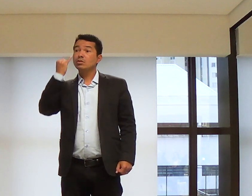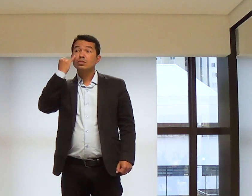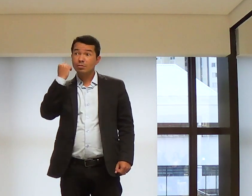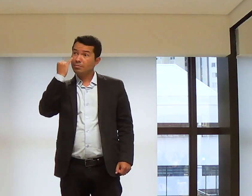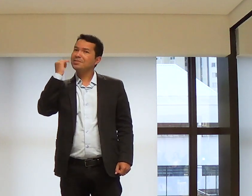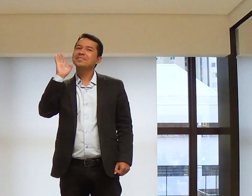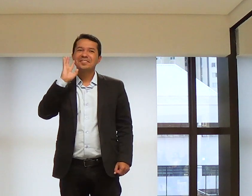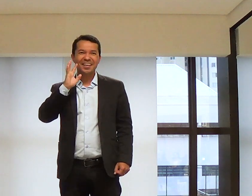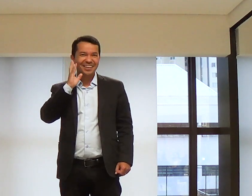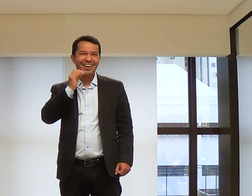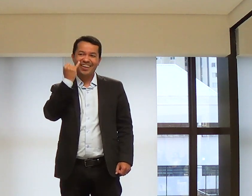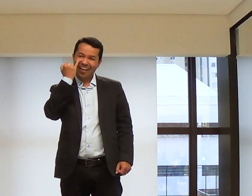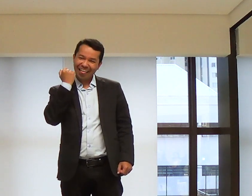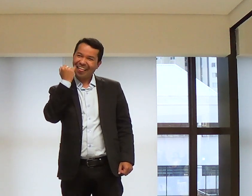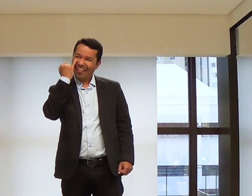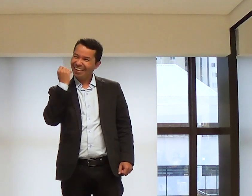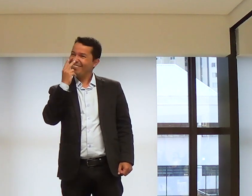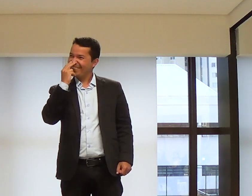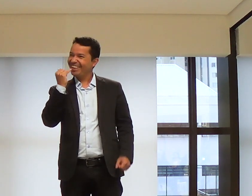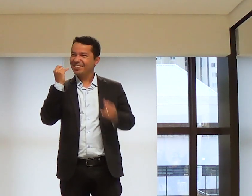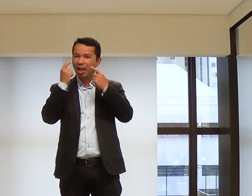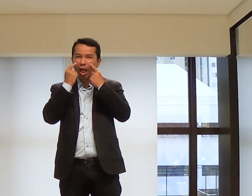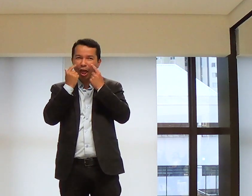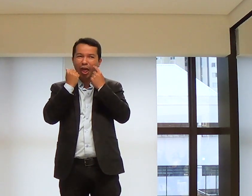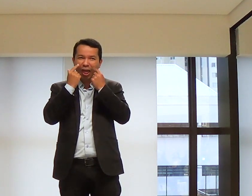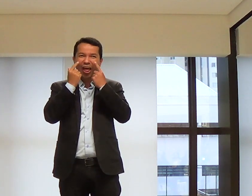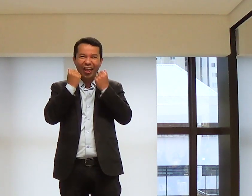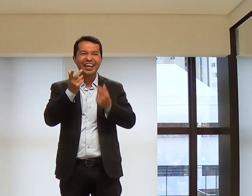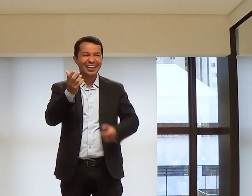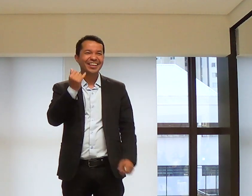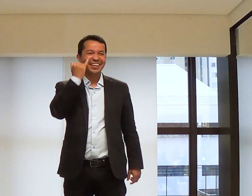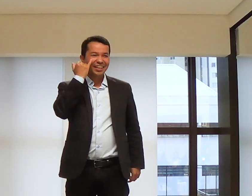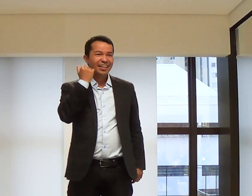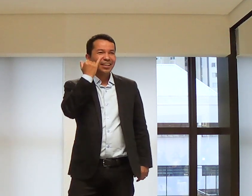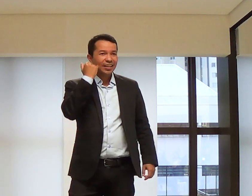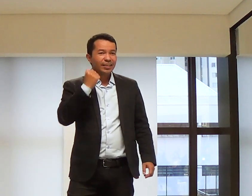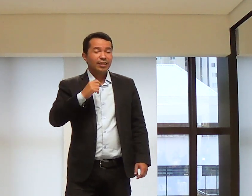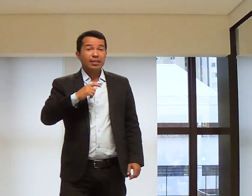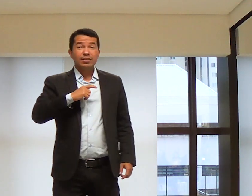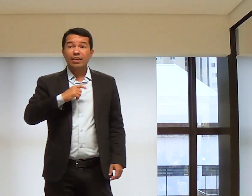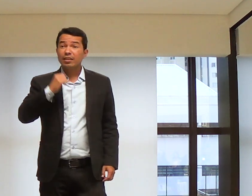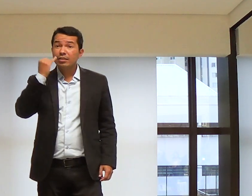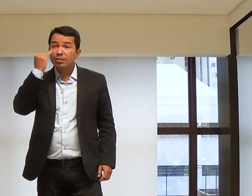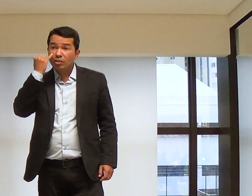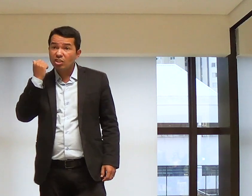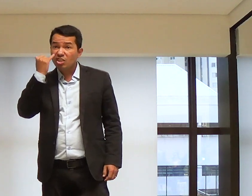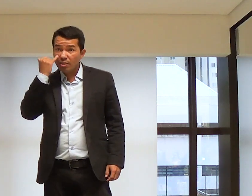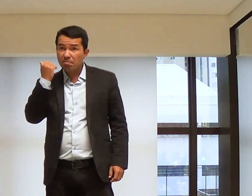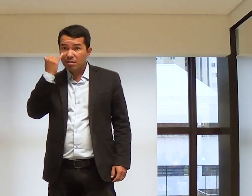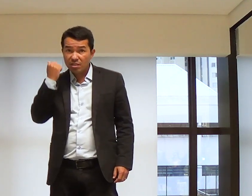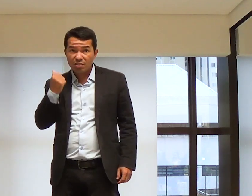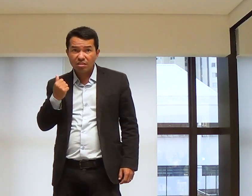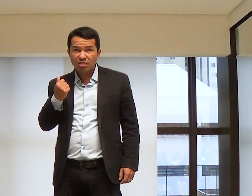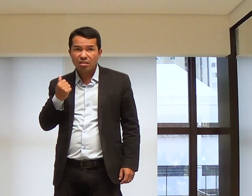O profeta Jeremias. É, esse sinal, não é? Por causa do choro. Então, o profeta